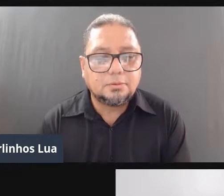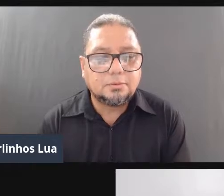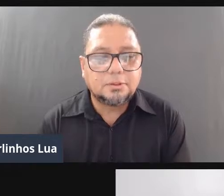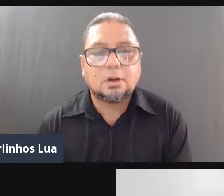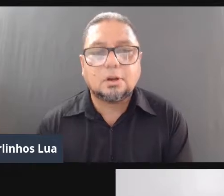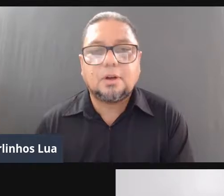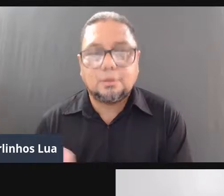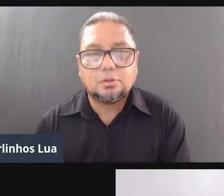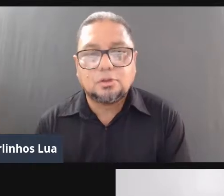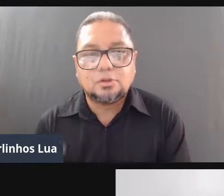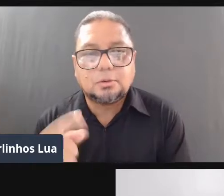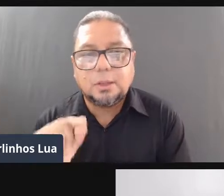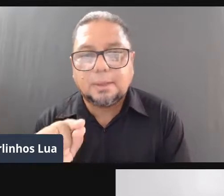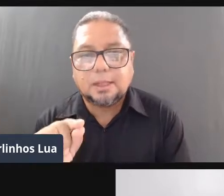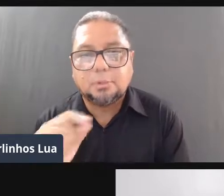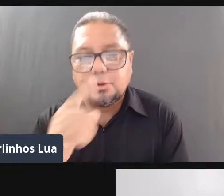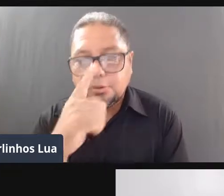Veja agora. O seu som tem apagado um pouco.